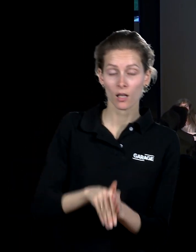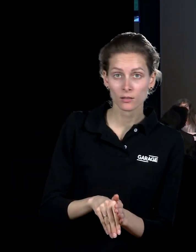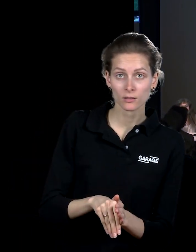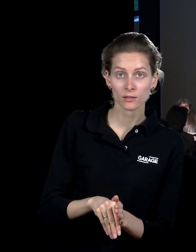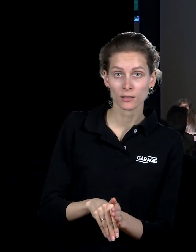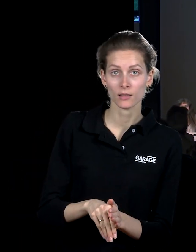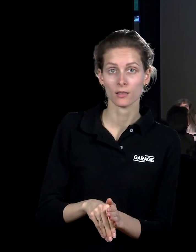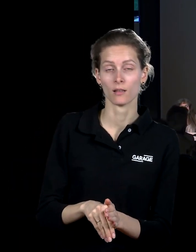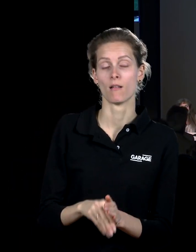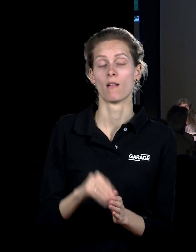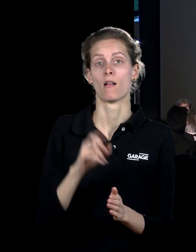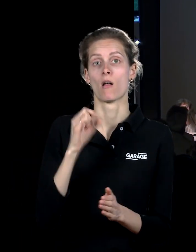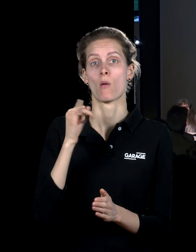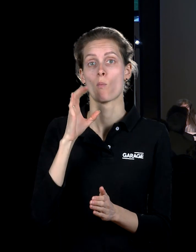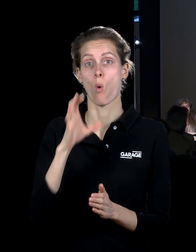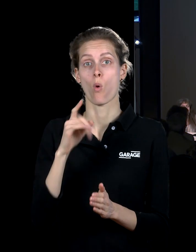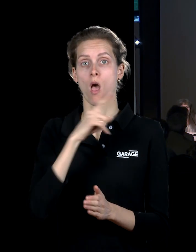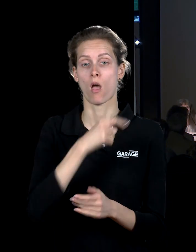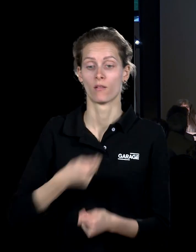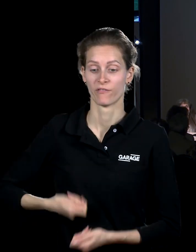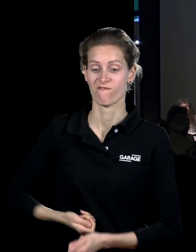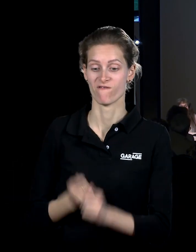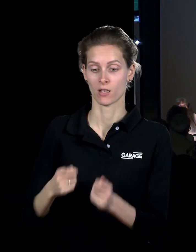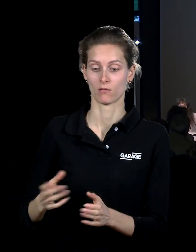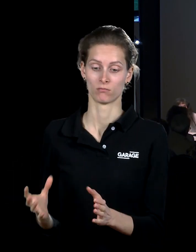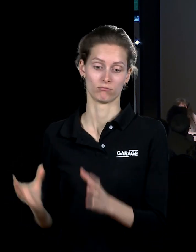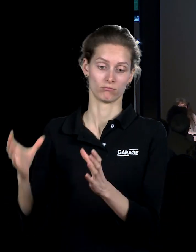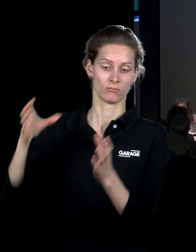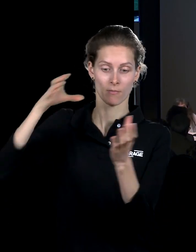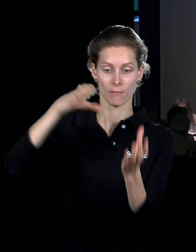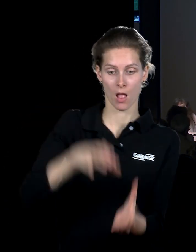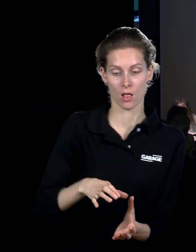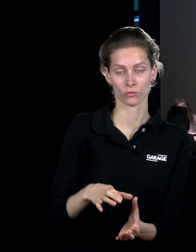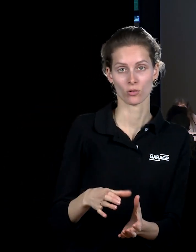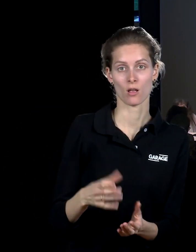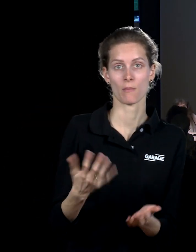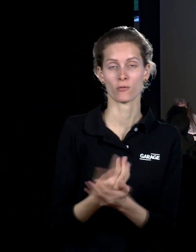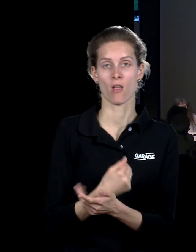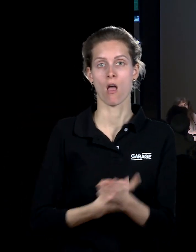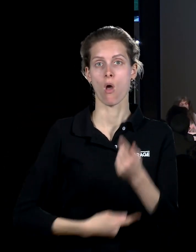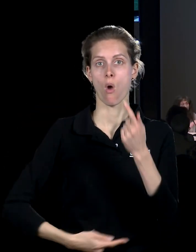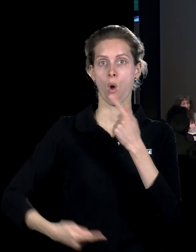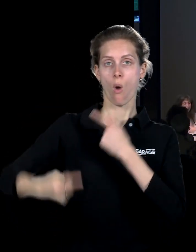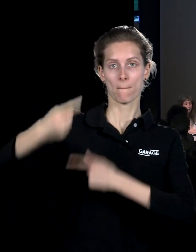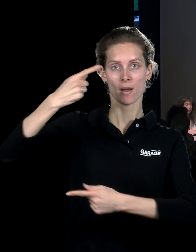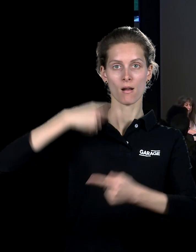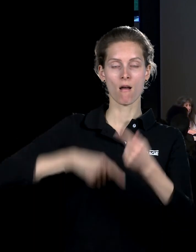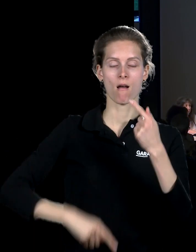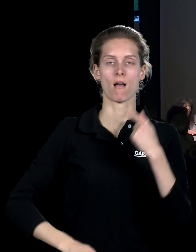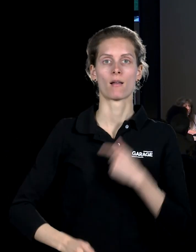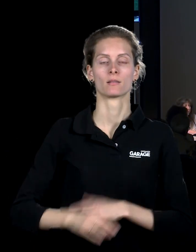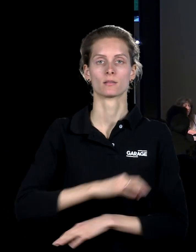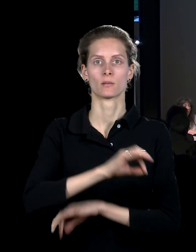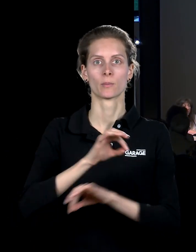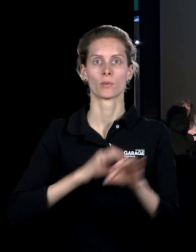проект 7000 дубов, которые там сажали, висят эти же, то есть это обратное развоплощение этого проекта бойса, и